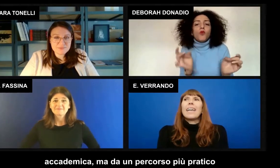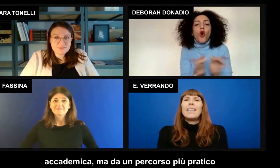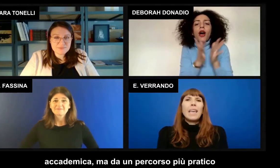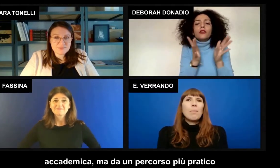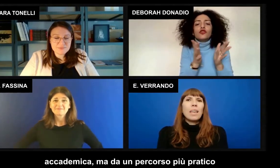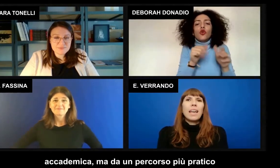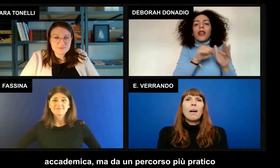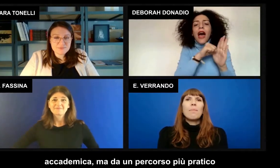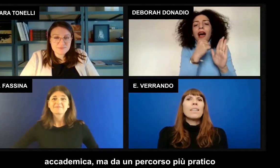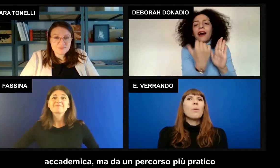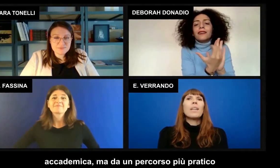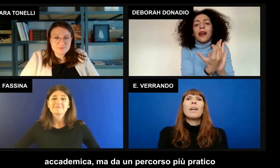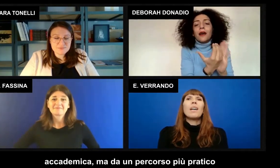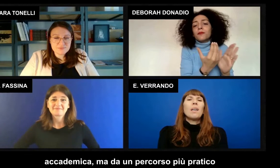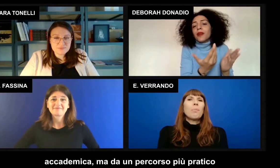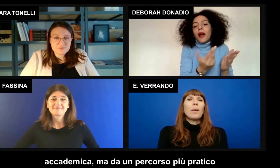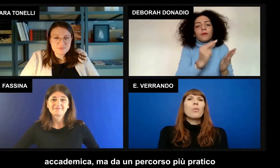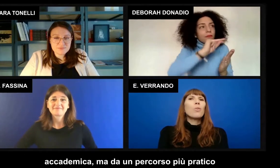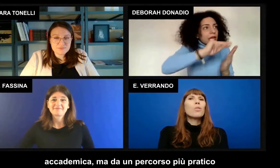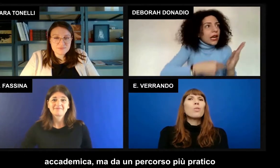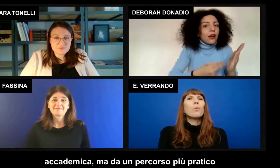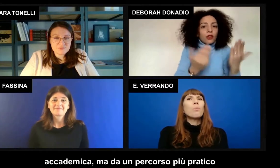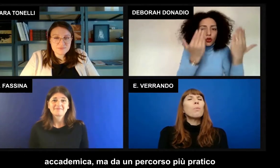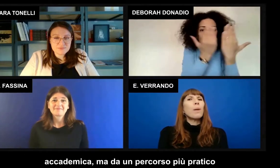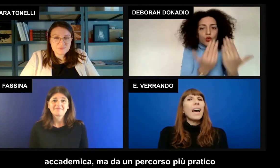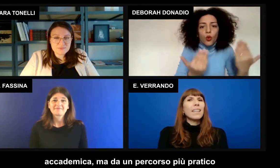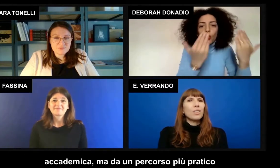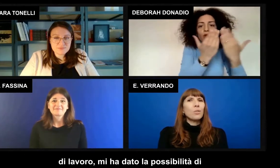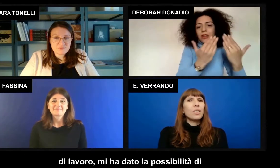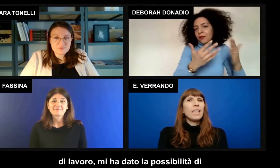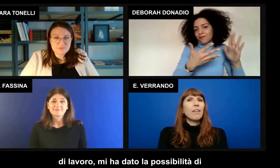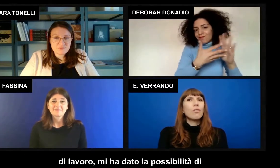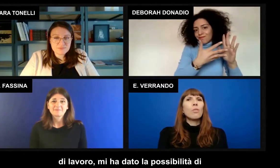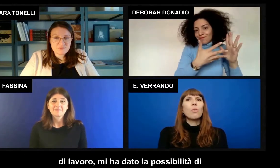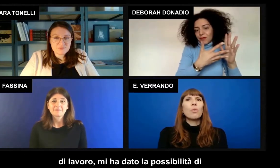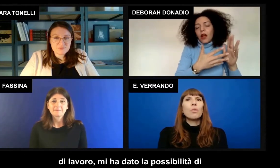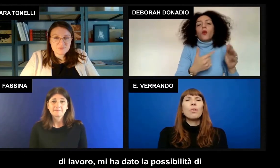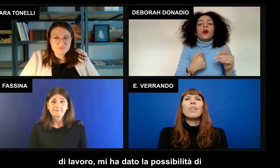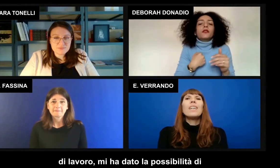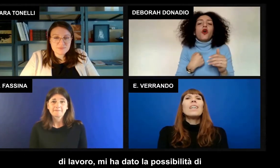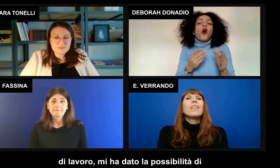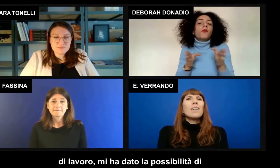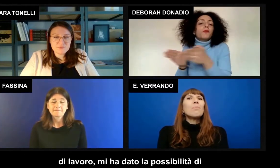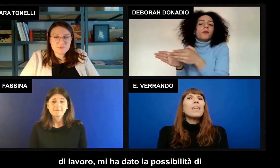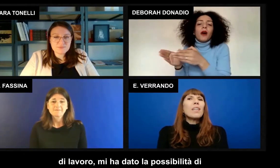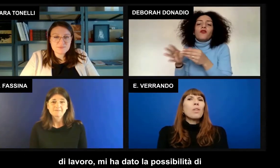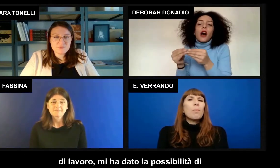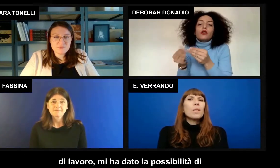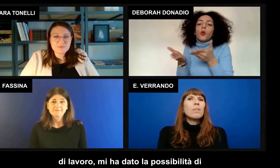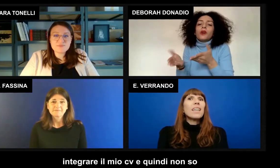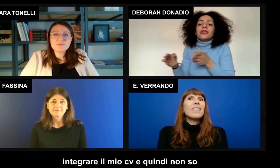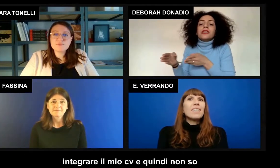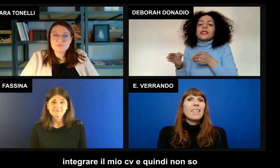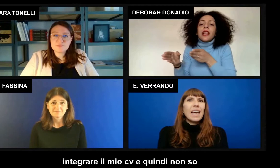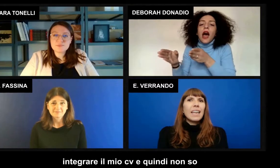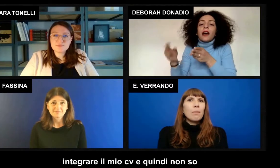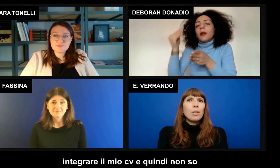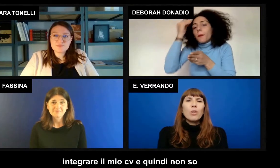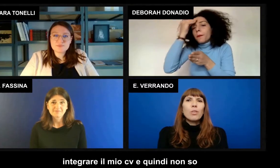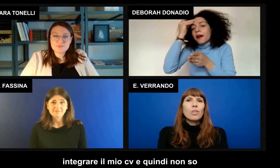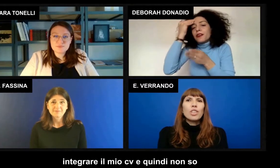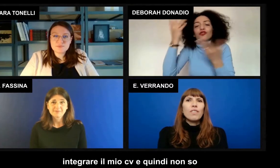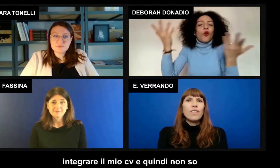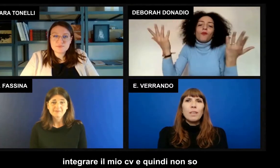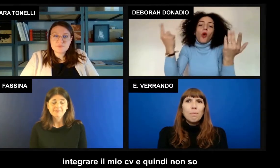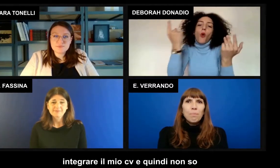accademica ma da un percorso più pratico di lavoro mi ha dato la possibilità di integrare il